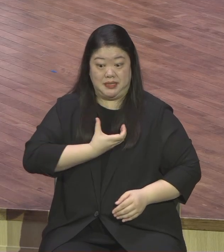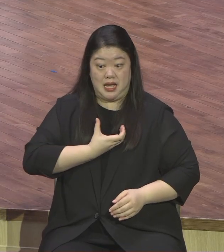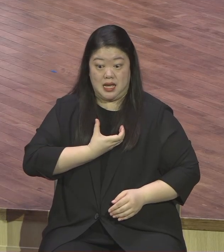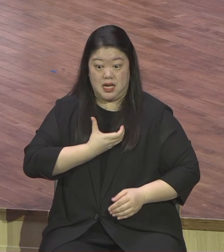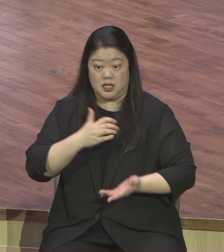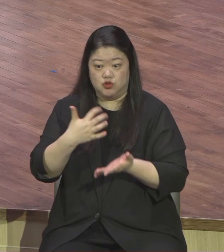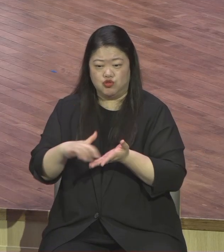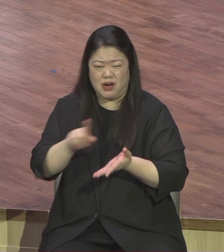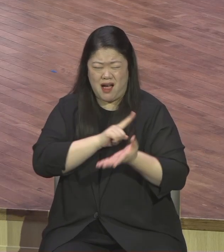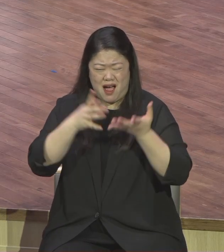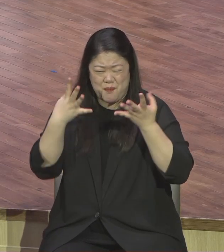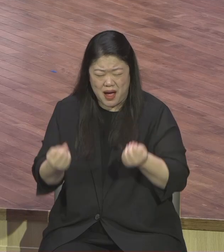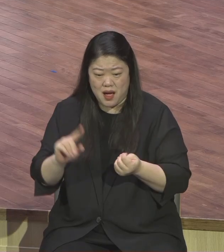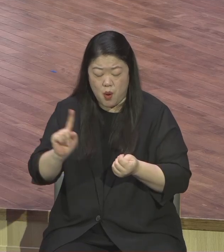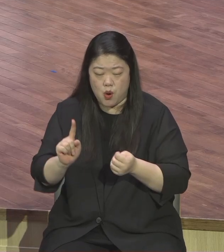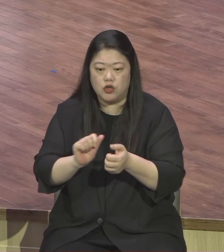중에서도 릴레이 경기가 있어요 릴레이